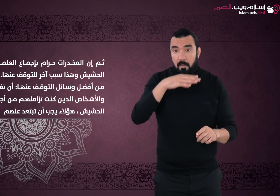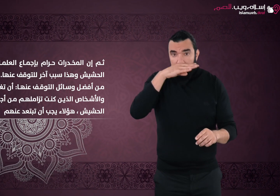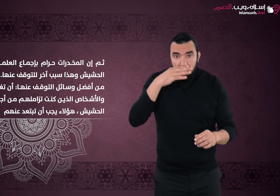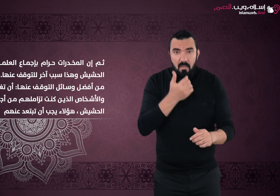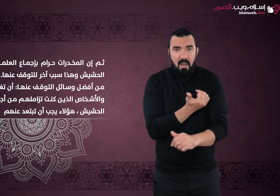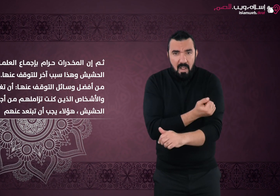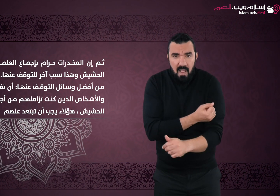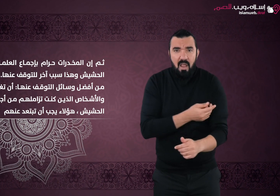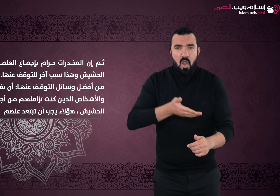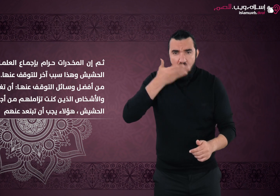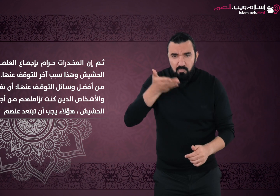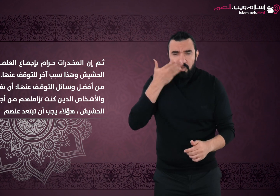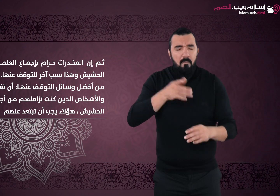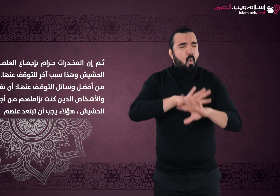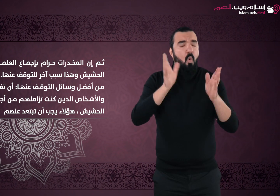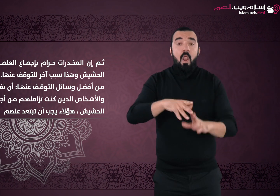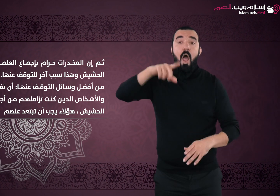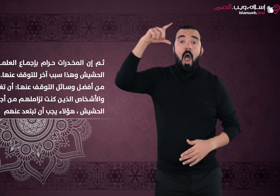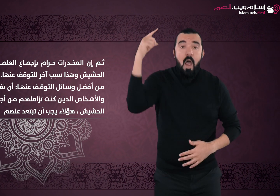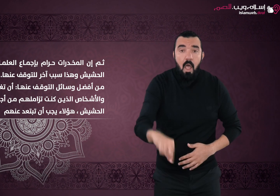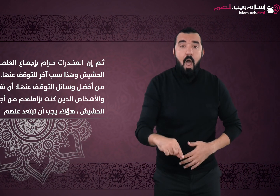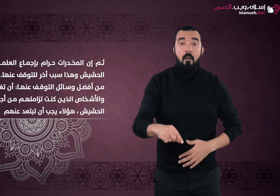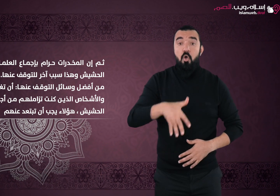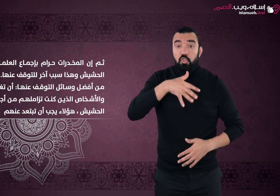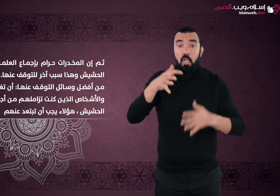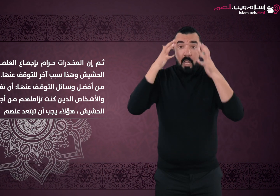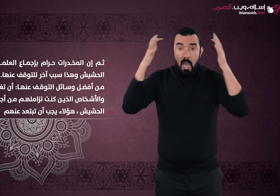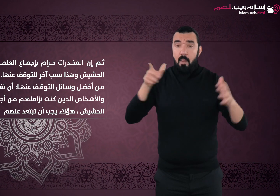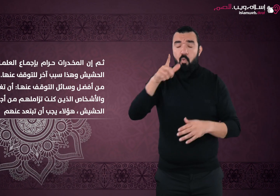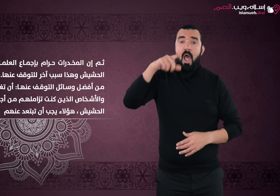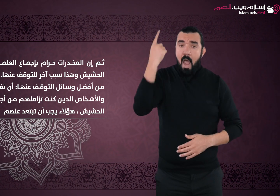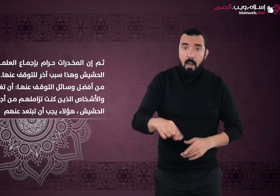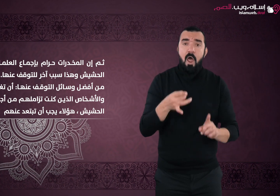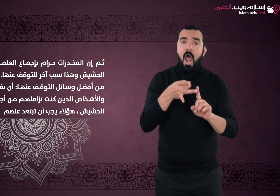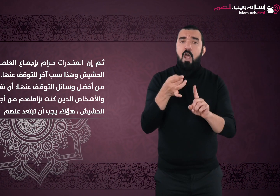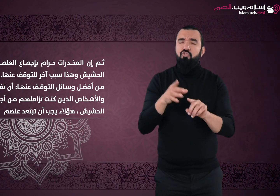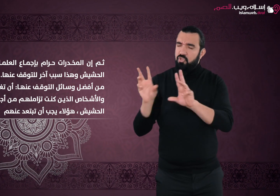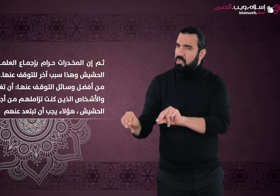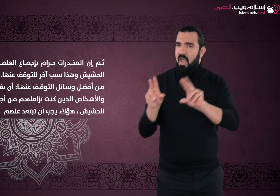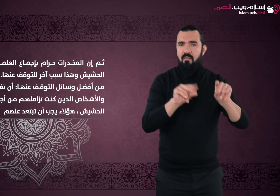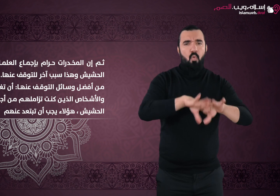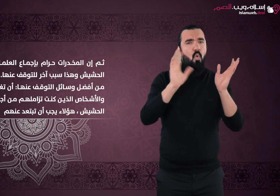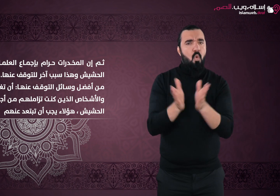العلماء ومنها الحشيش وهذا سبب آخر